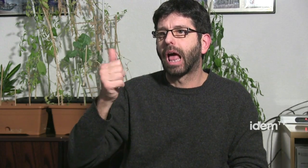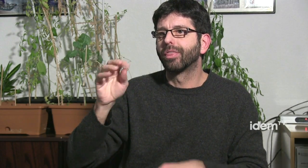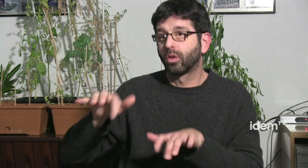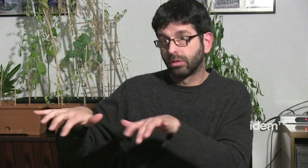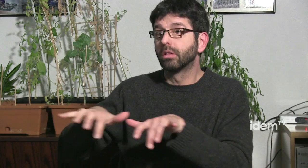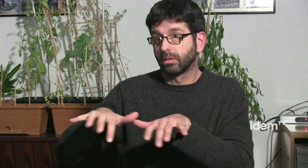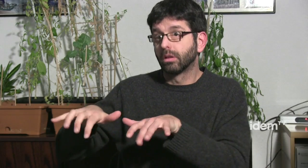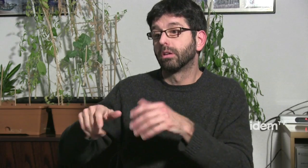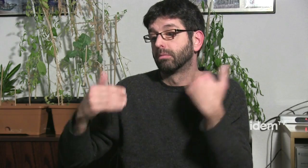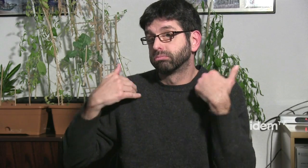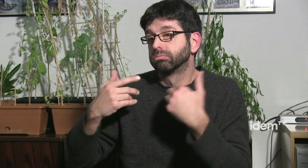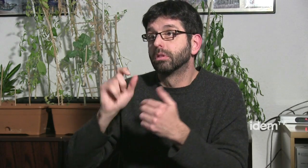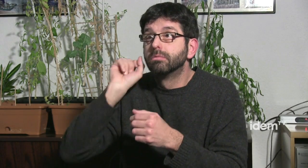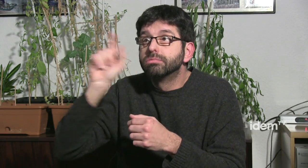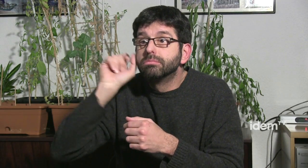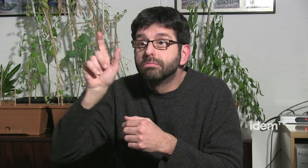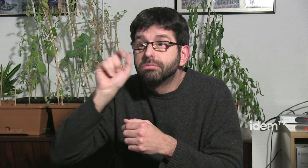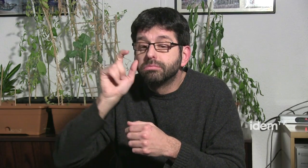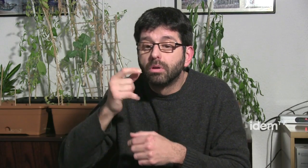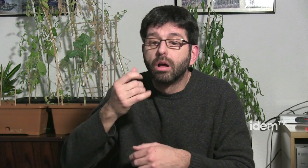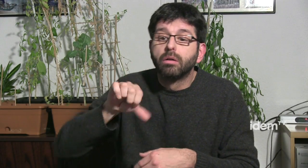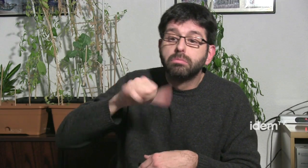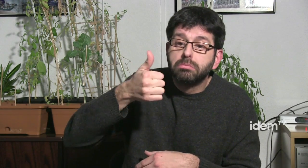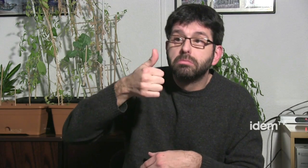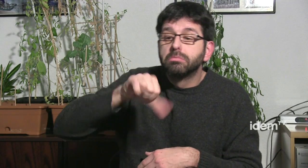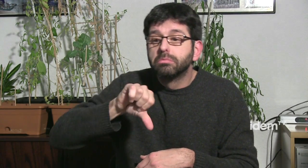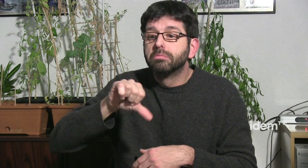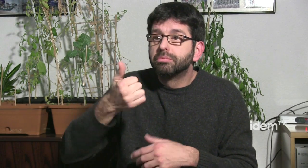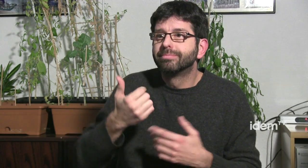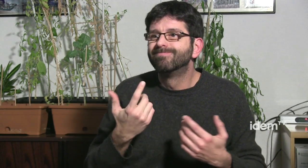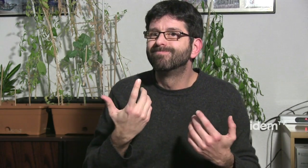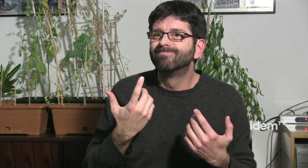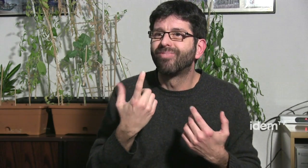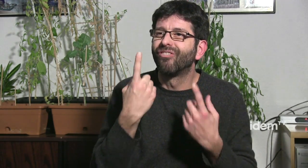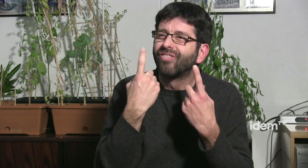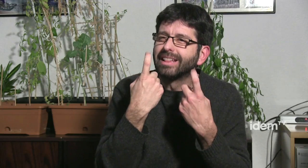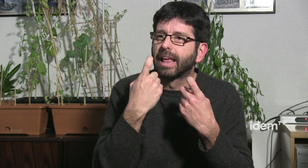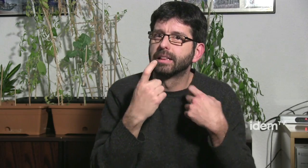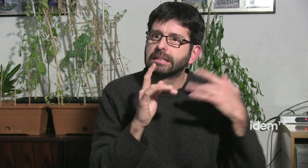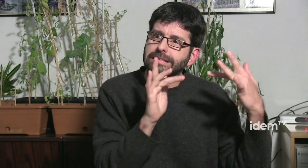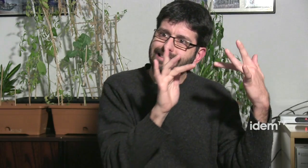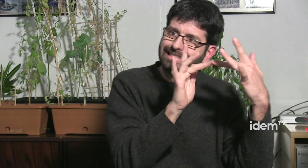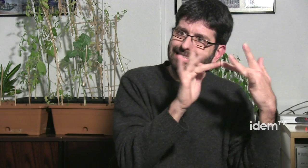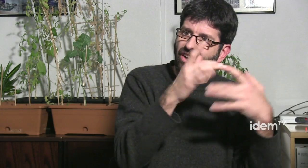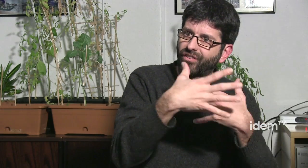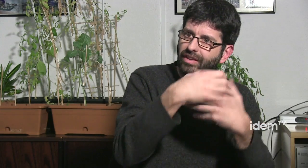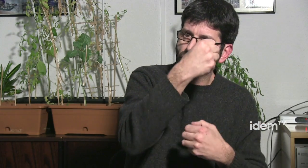al servei administració anem trucant a veure si va aprova en aquest conveni falta